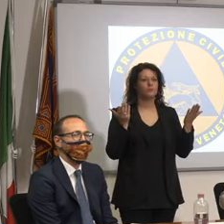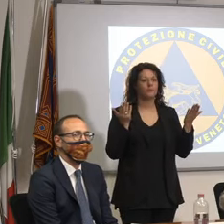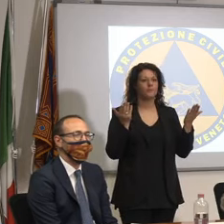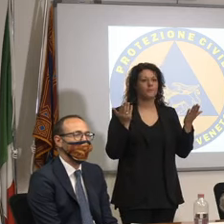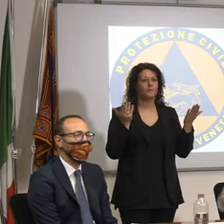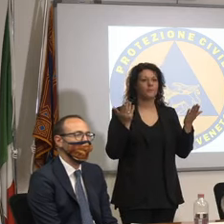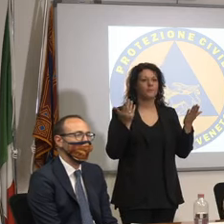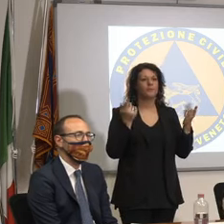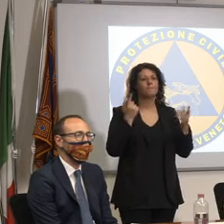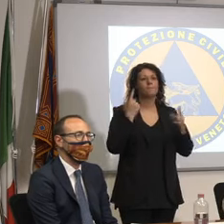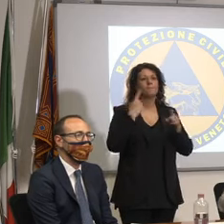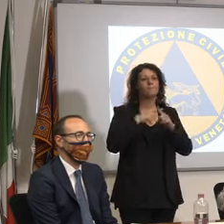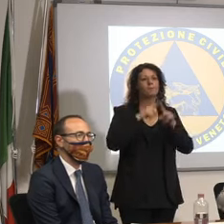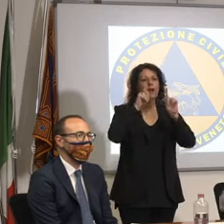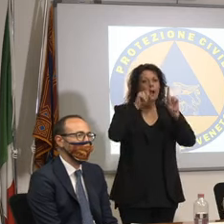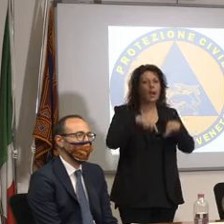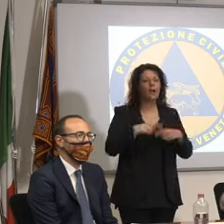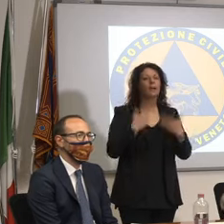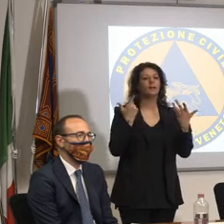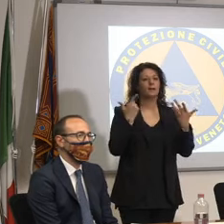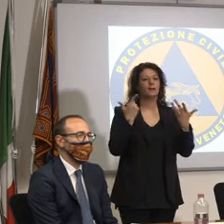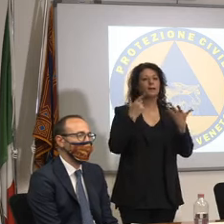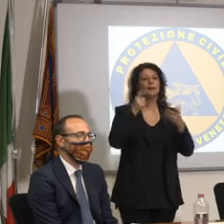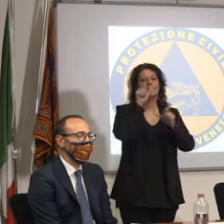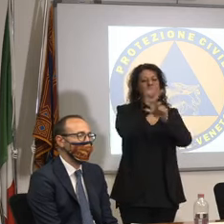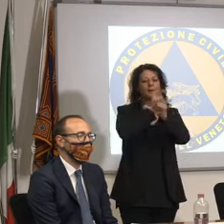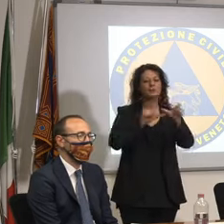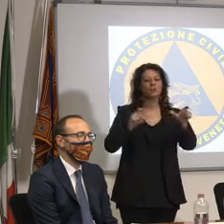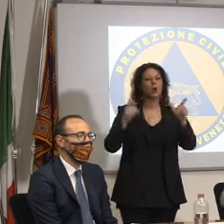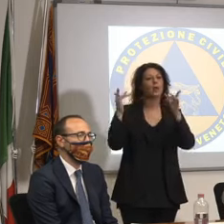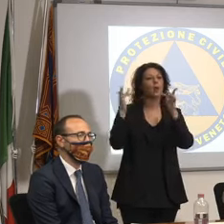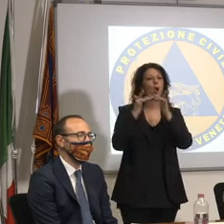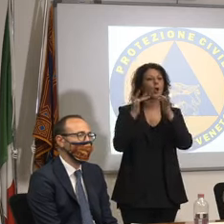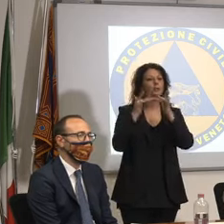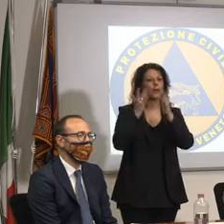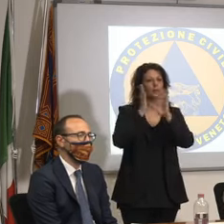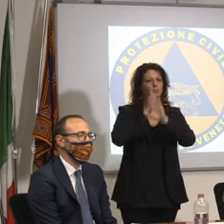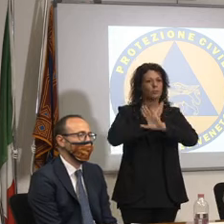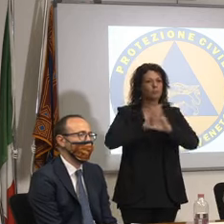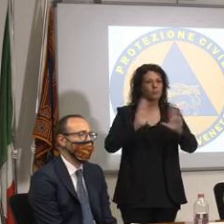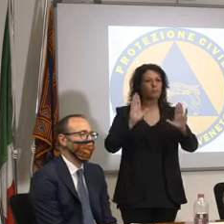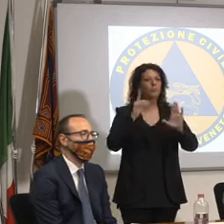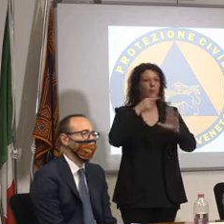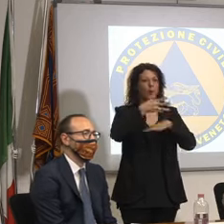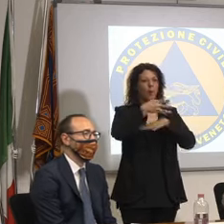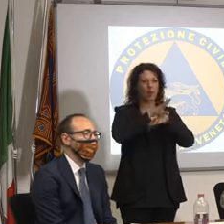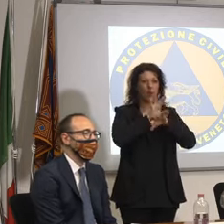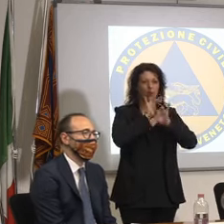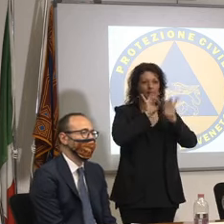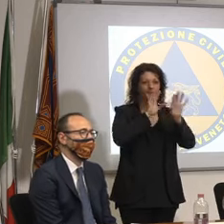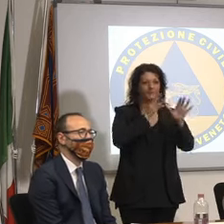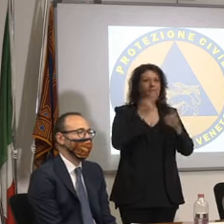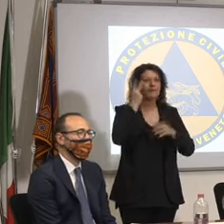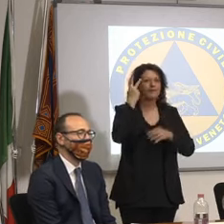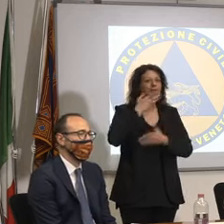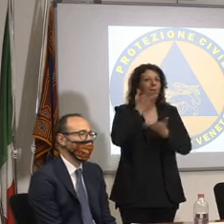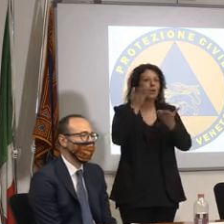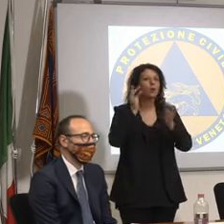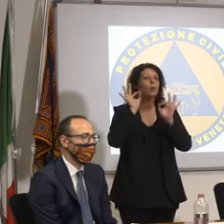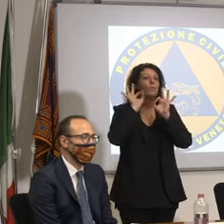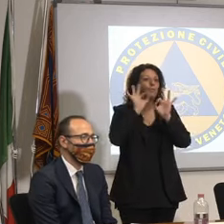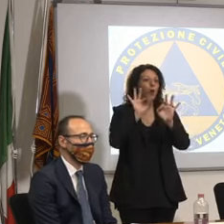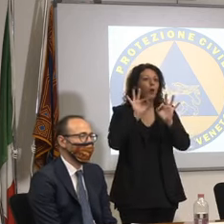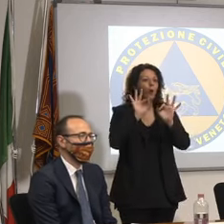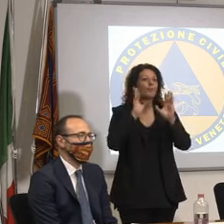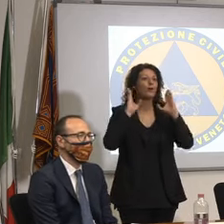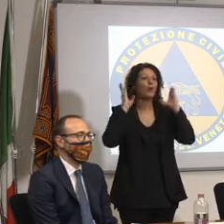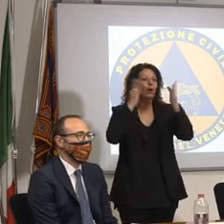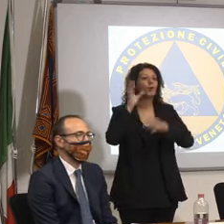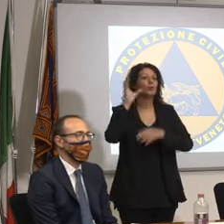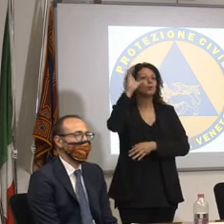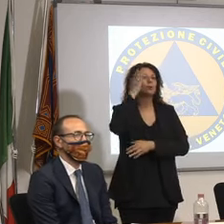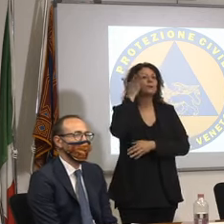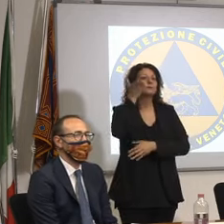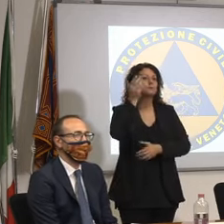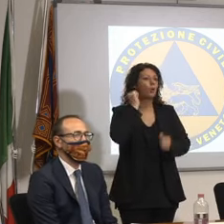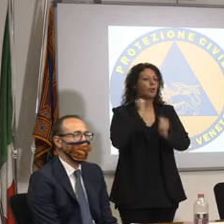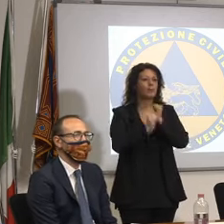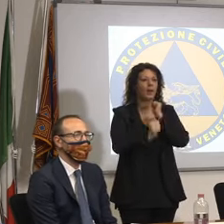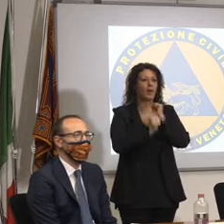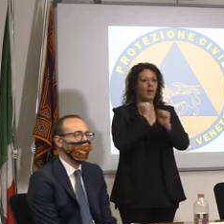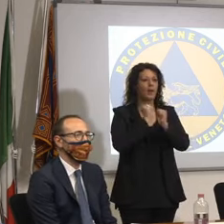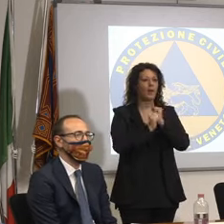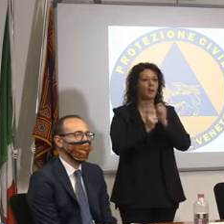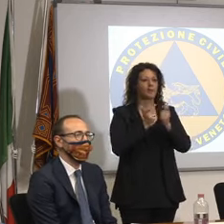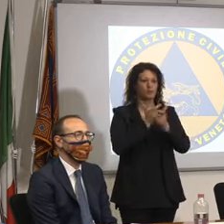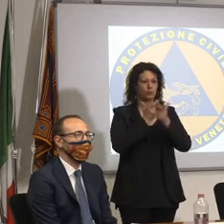possibilità di avere anche il contatto con le persone e questo è il turismo se ci pensate allora noi abbiamo siamo partiti da un